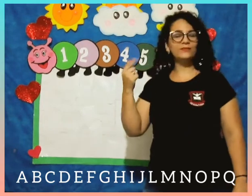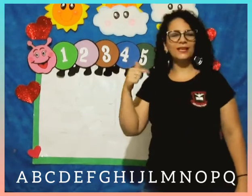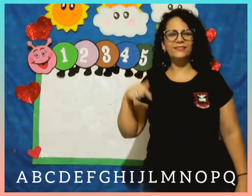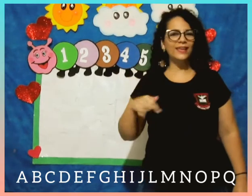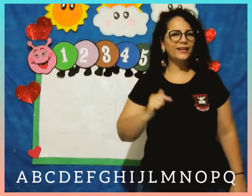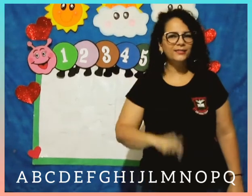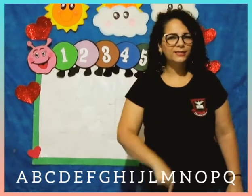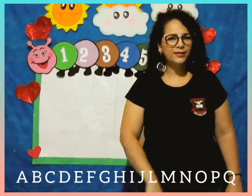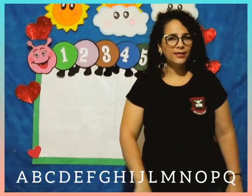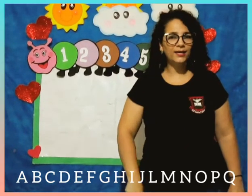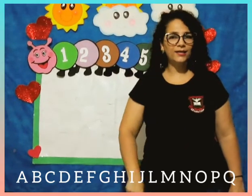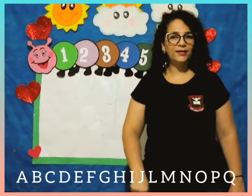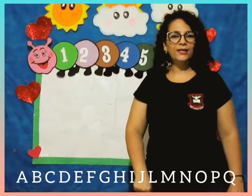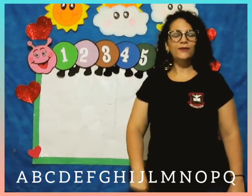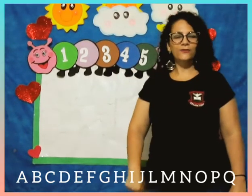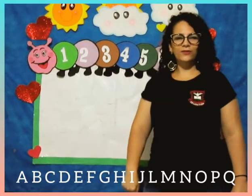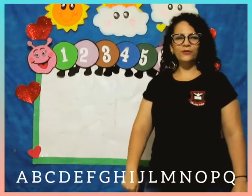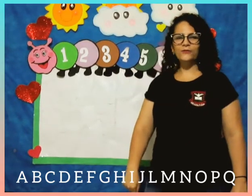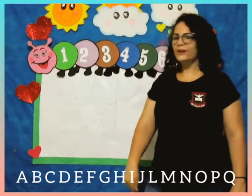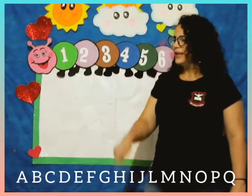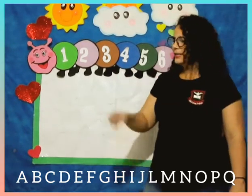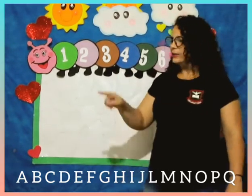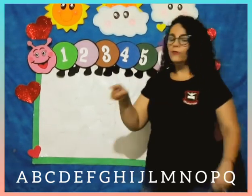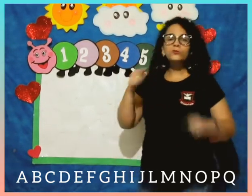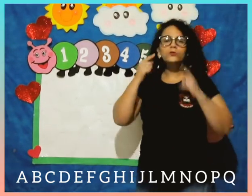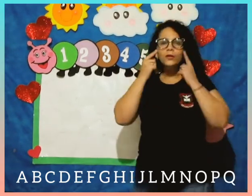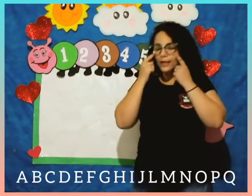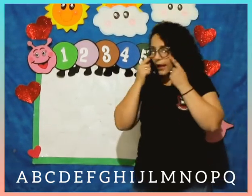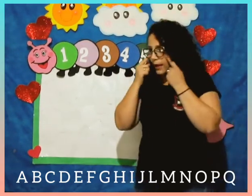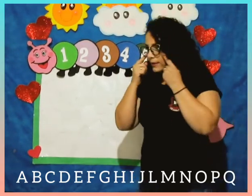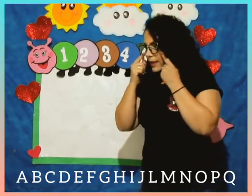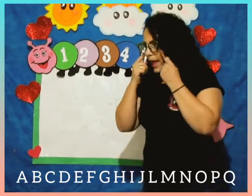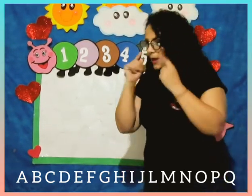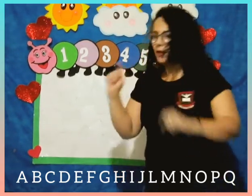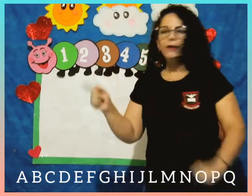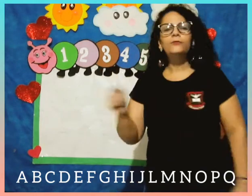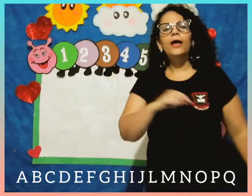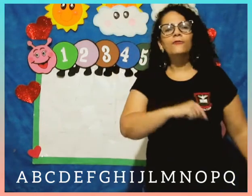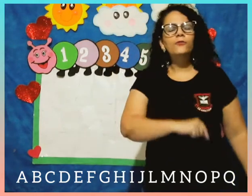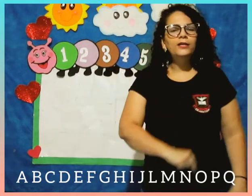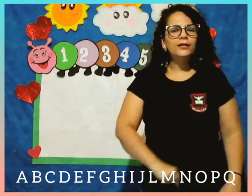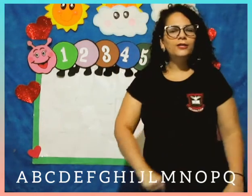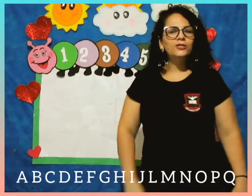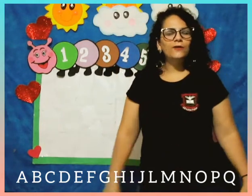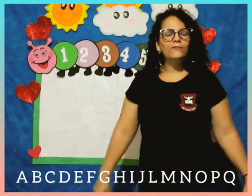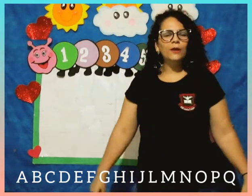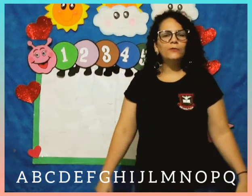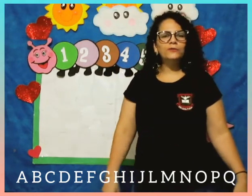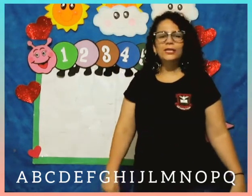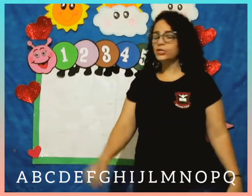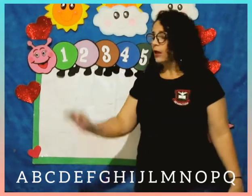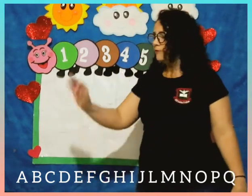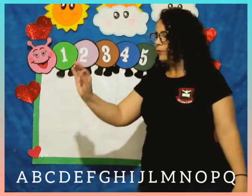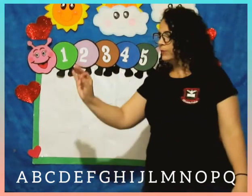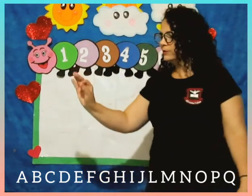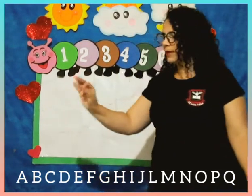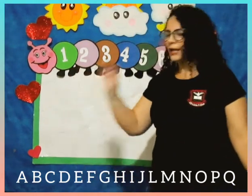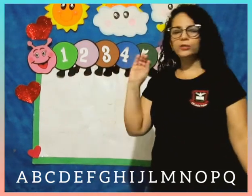até a letra Q, viu? Então vamos olhar lá na folhinha que a tia vai enviar para vocês. Vão pintar as